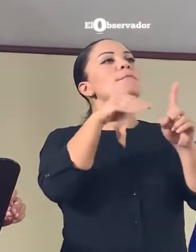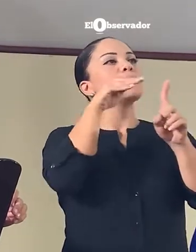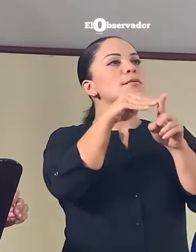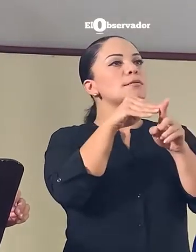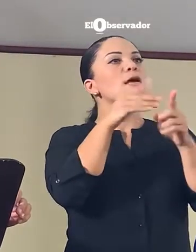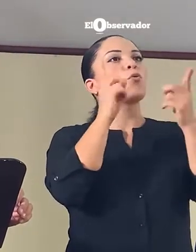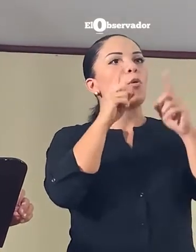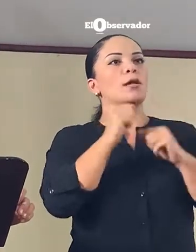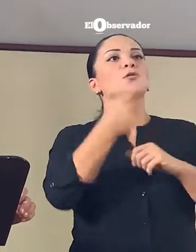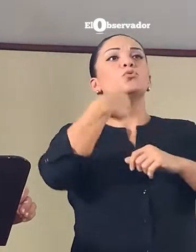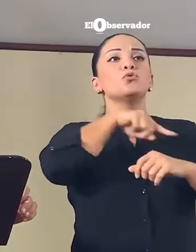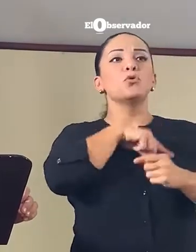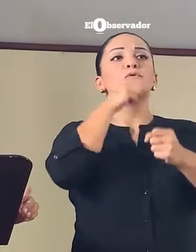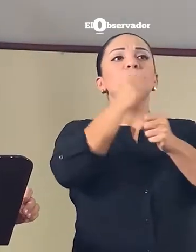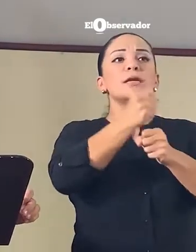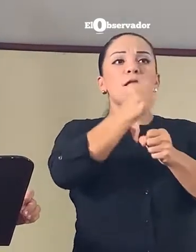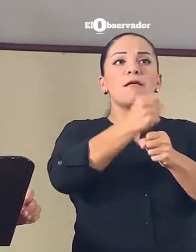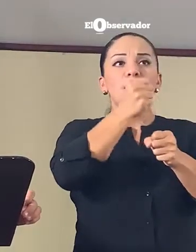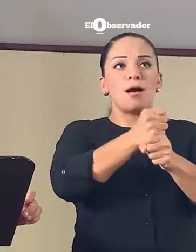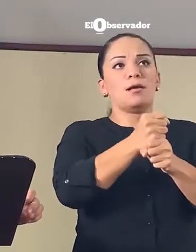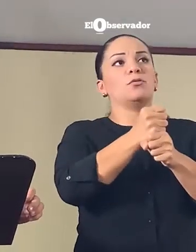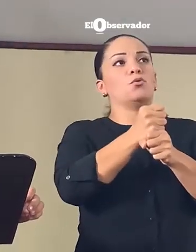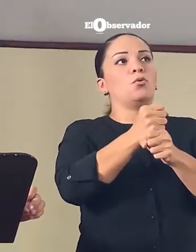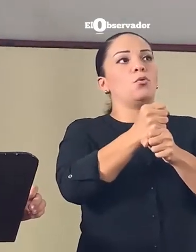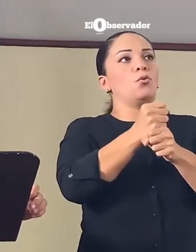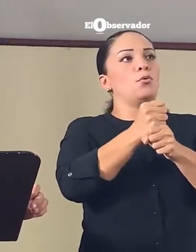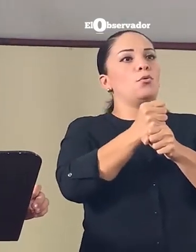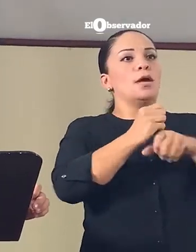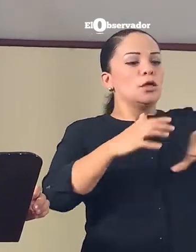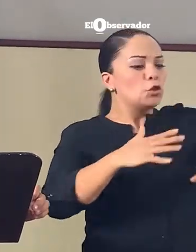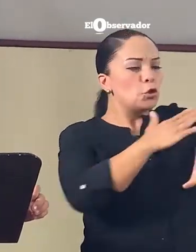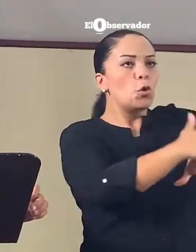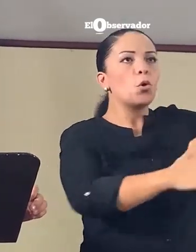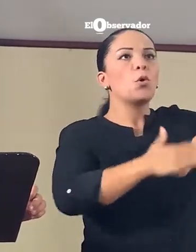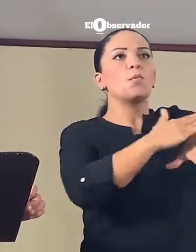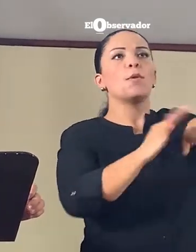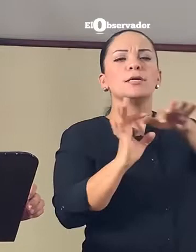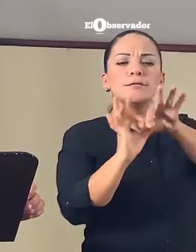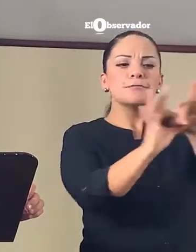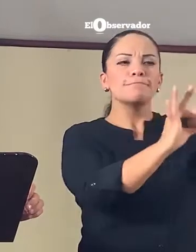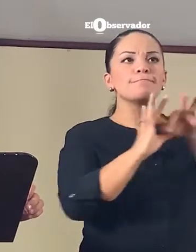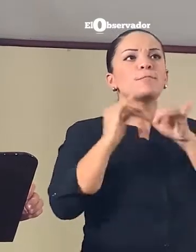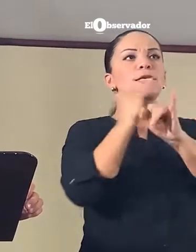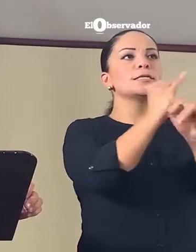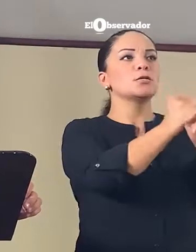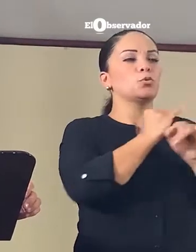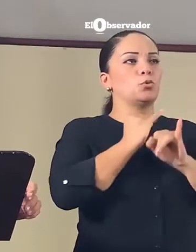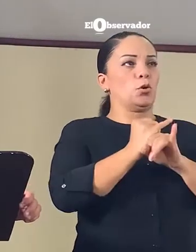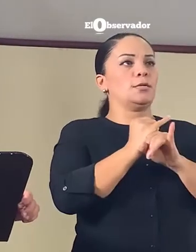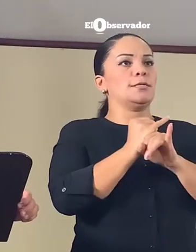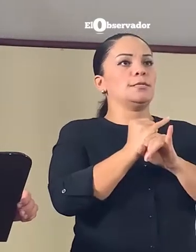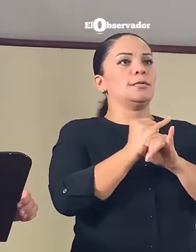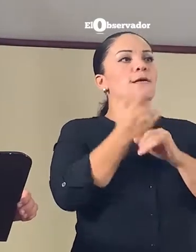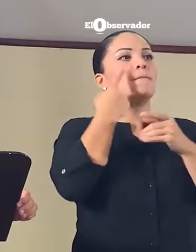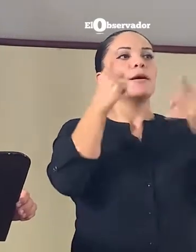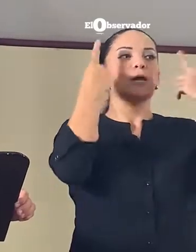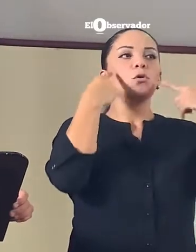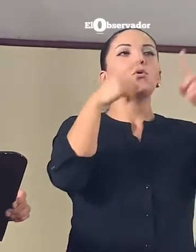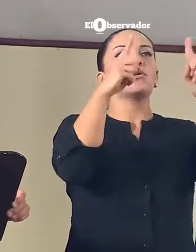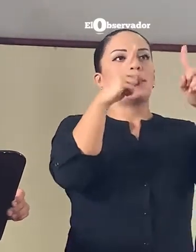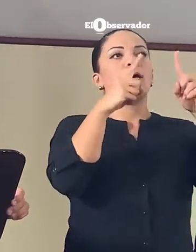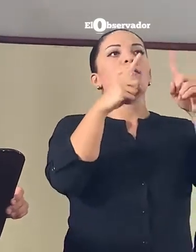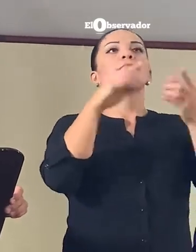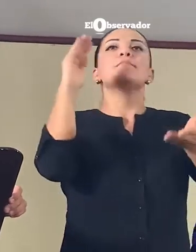es que estamos trabajando en los territorios con toda la coordinación interinstitucional para que podamos